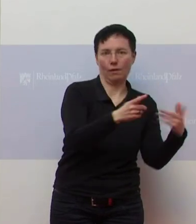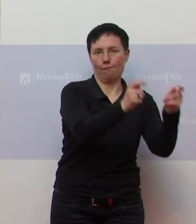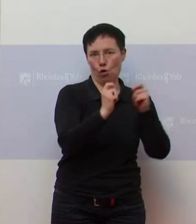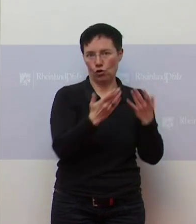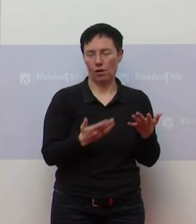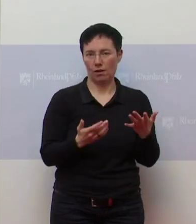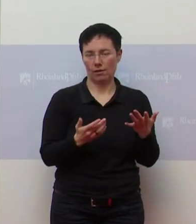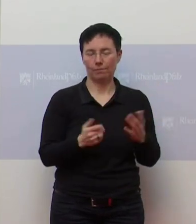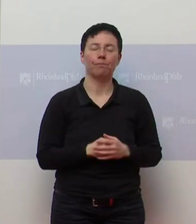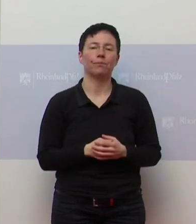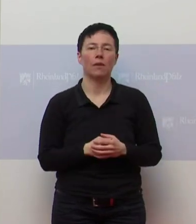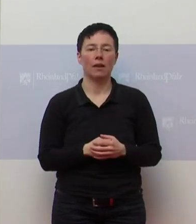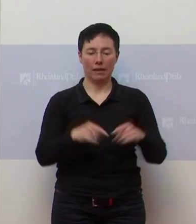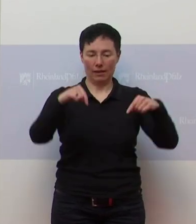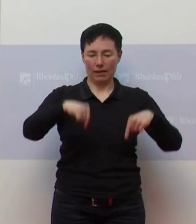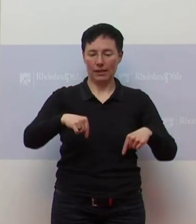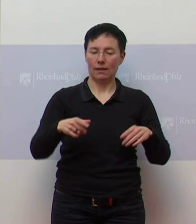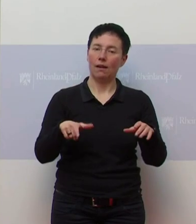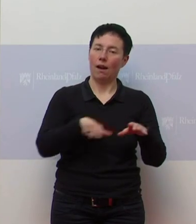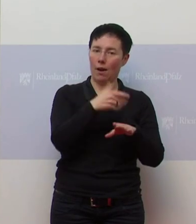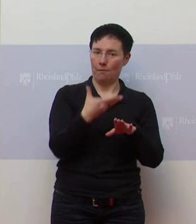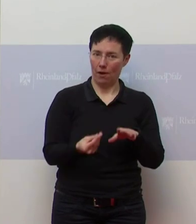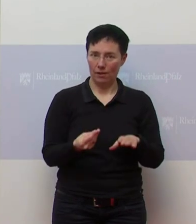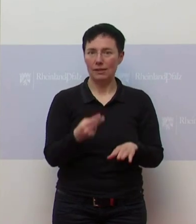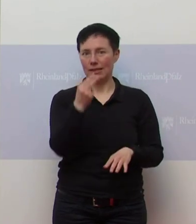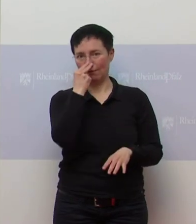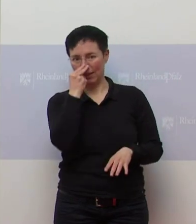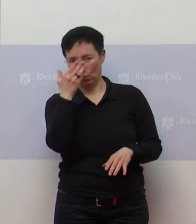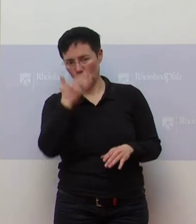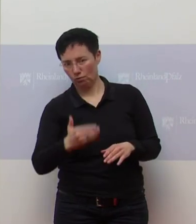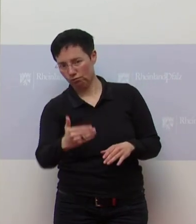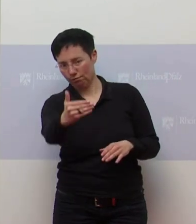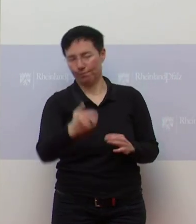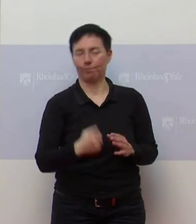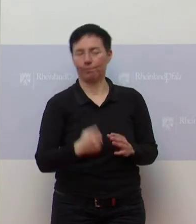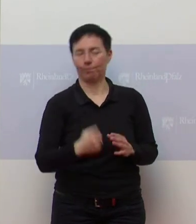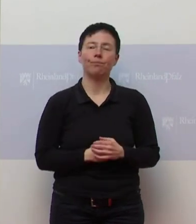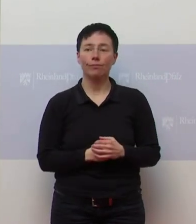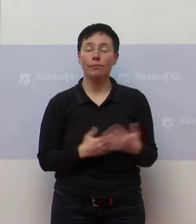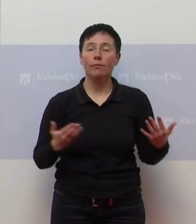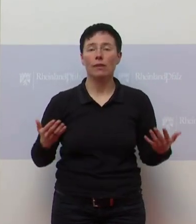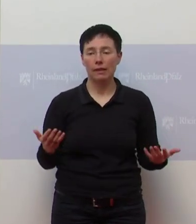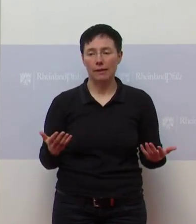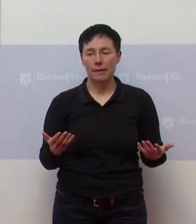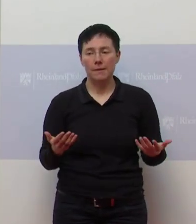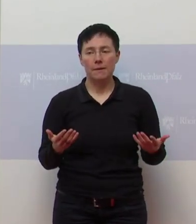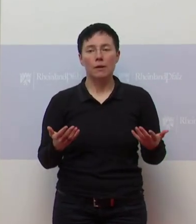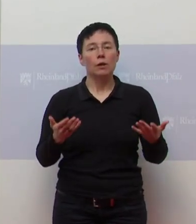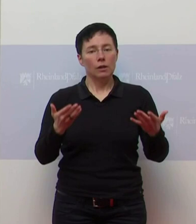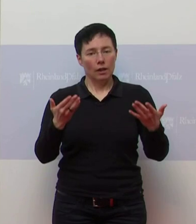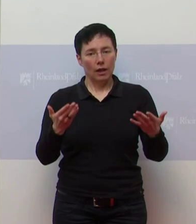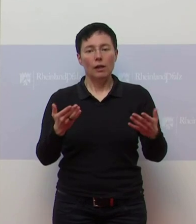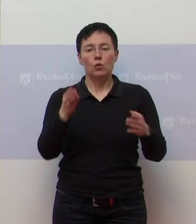sieht es aus mit der Perspektive bei uns im Bundesland? Wir haben jetzt, wir werden jetzt im Plan, im